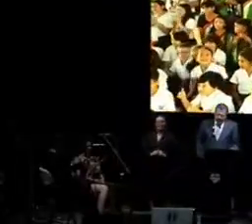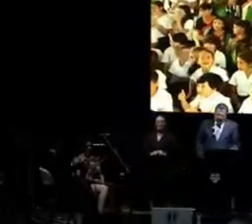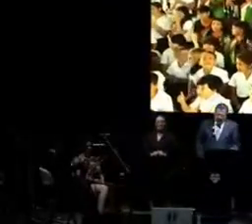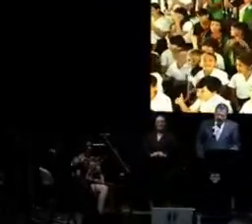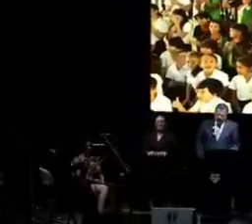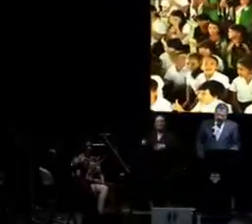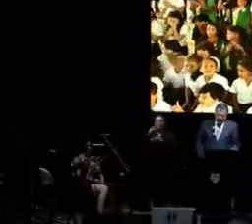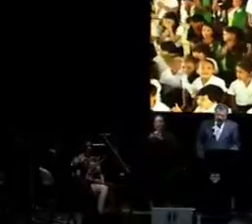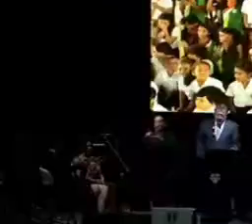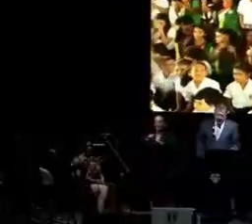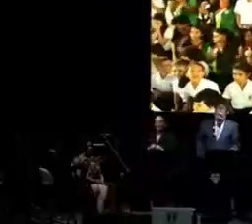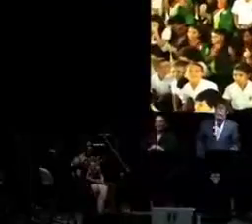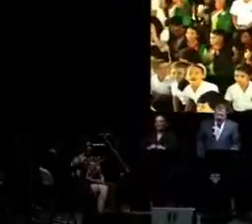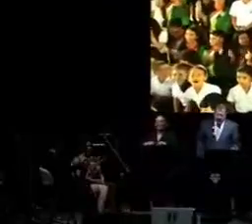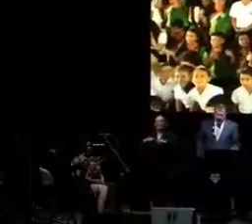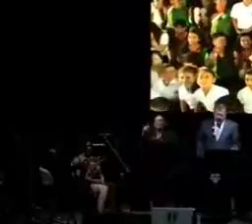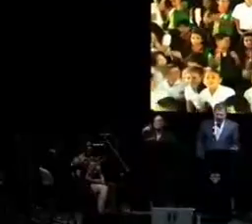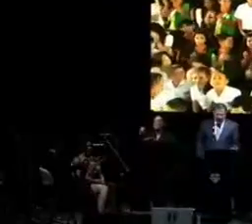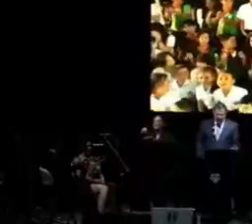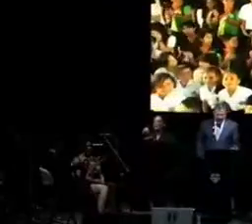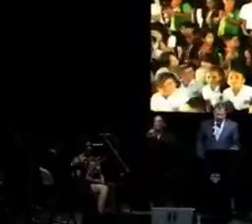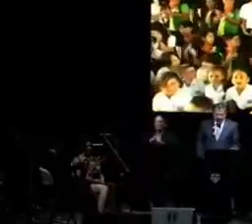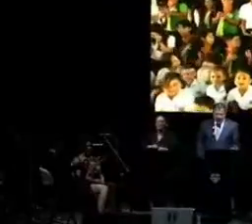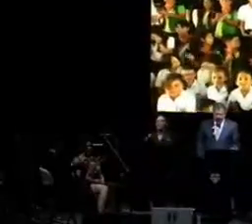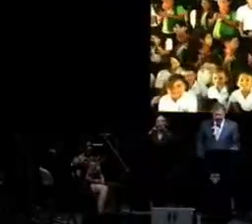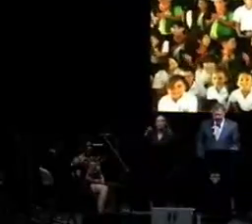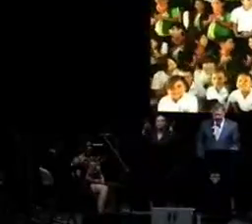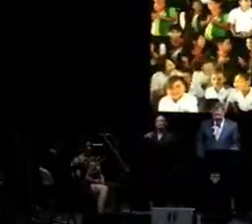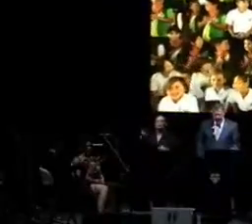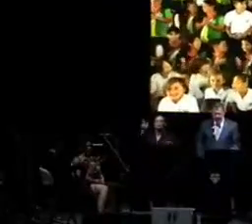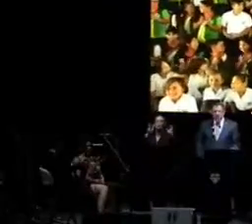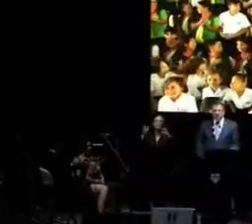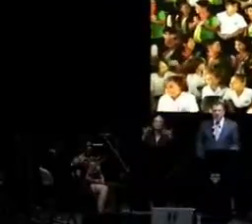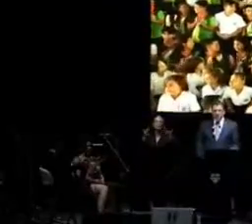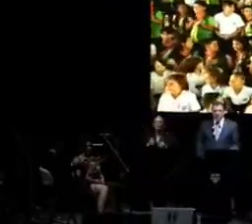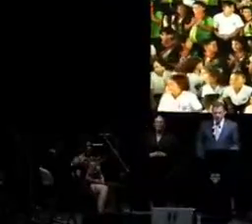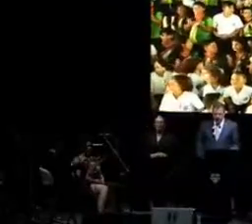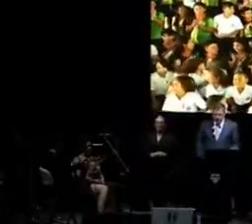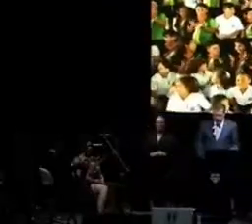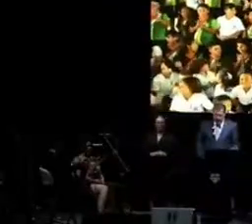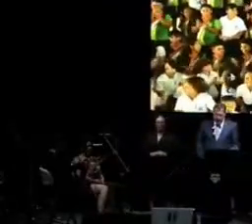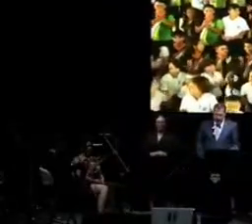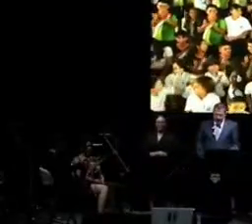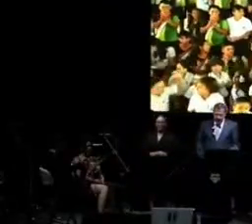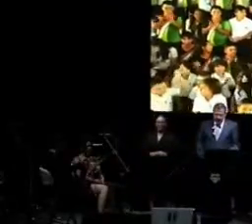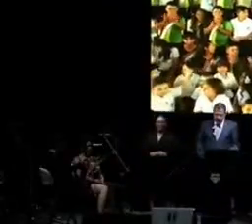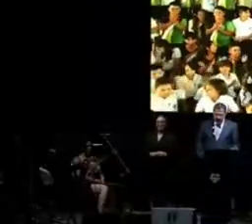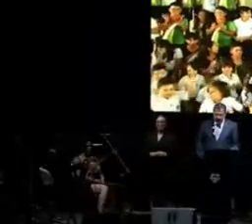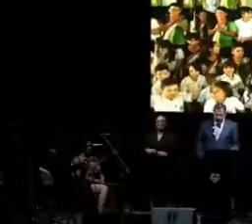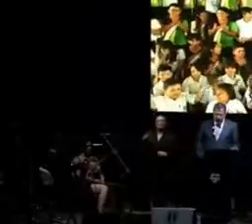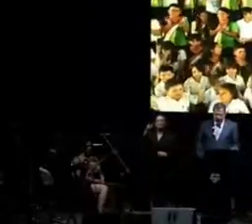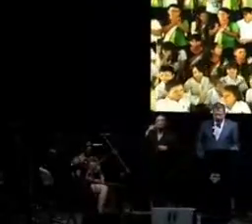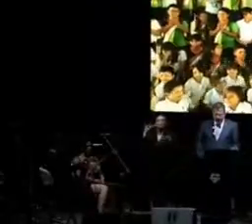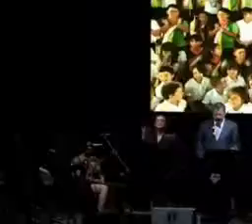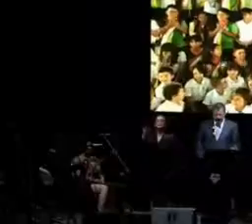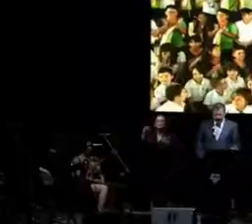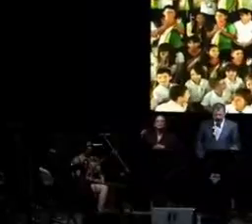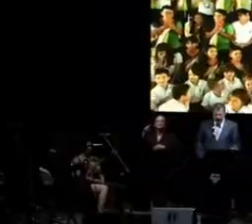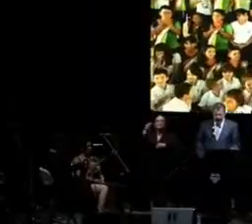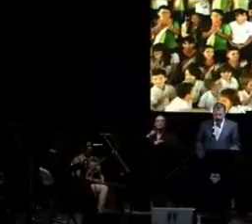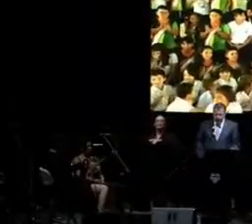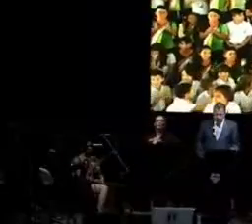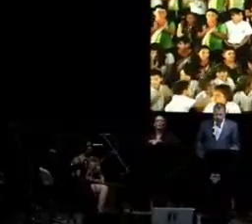escuelas, parques y museos resuenan los ecos de una decisión histórica,